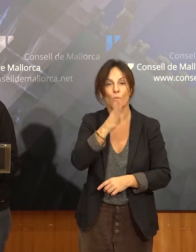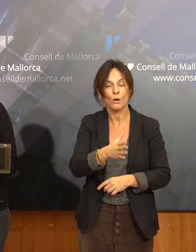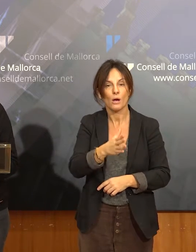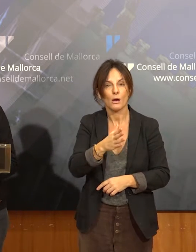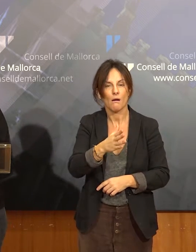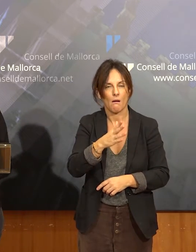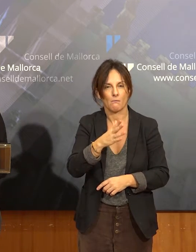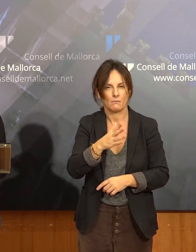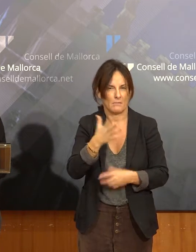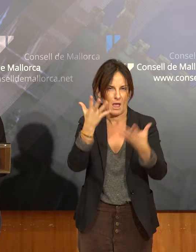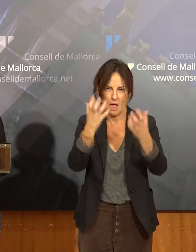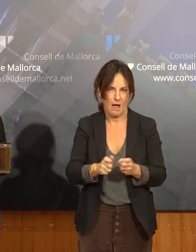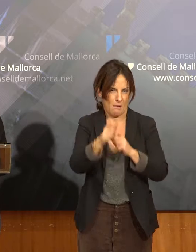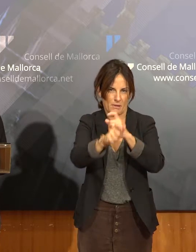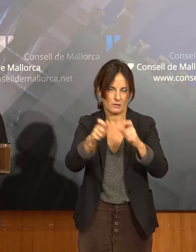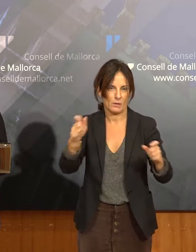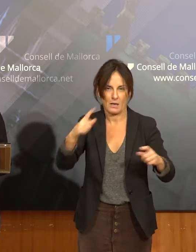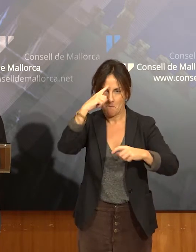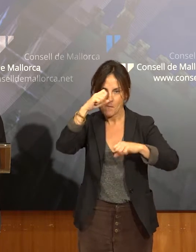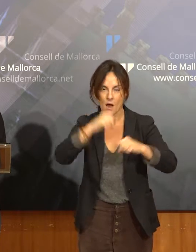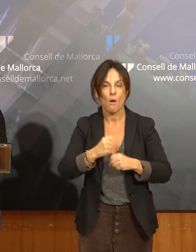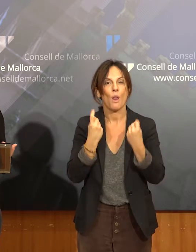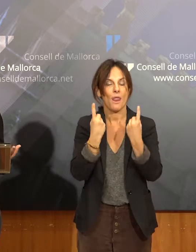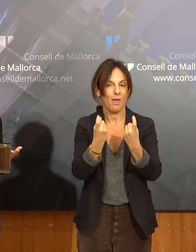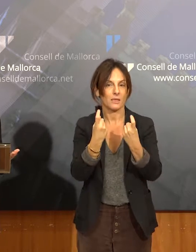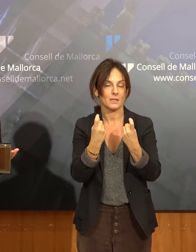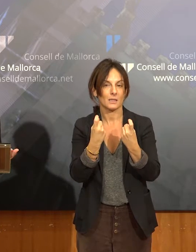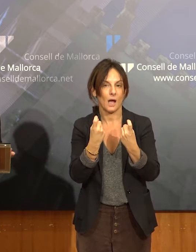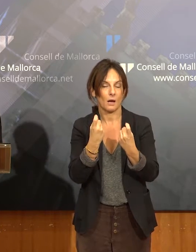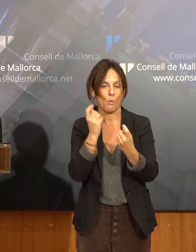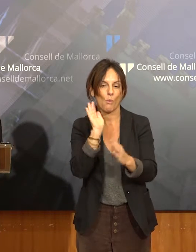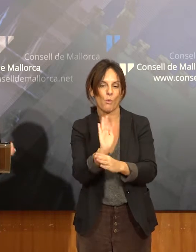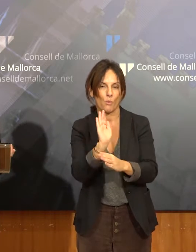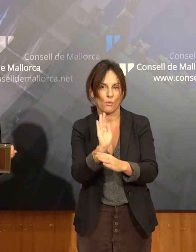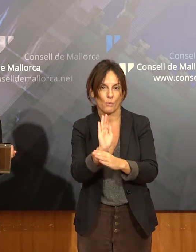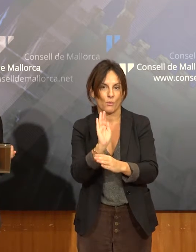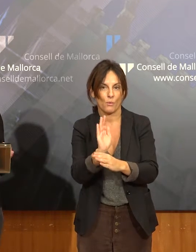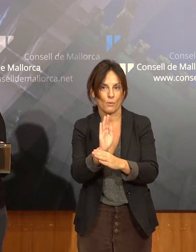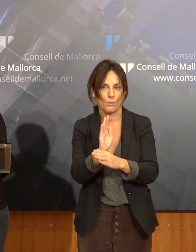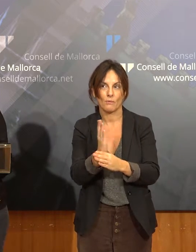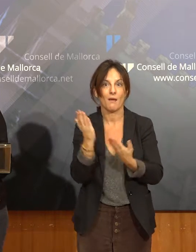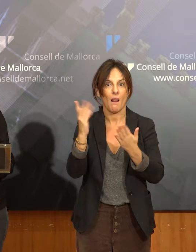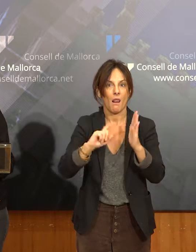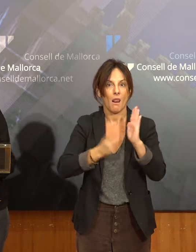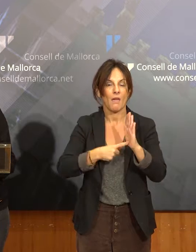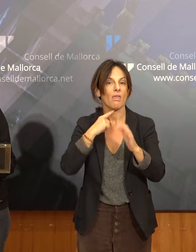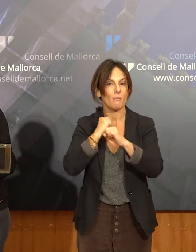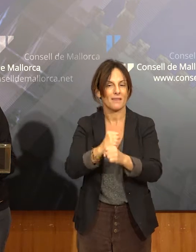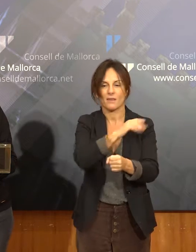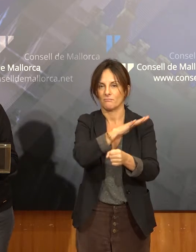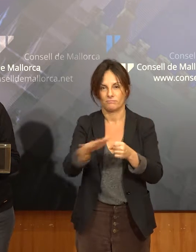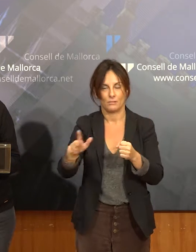de persones mayores que necessiten cuidados i no tenim una ley de dependència que les cubra